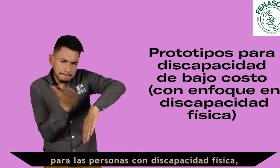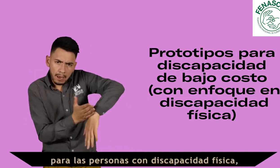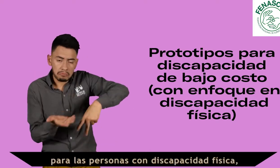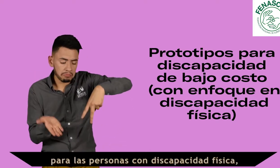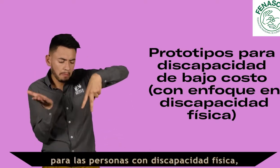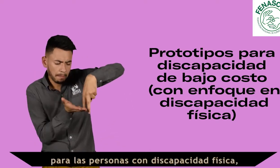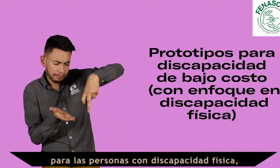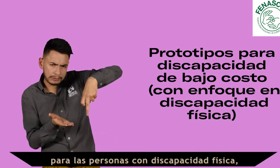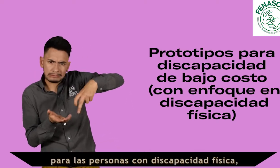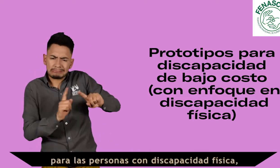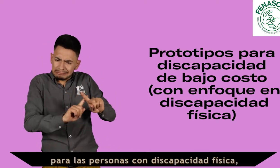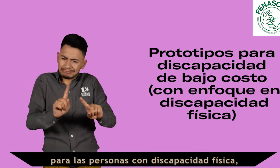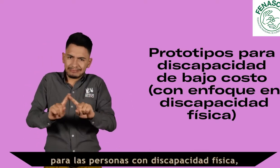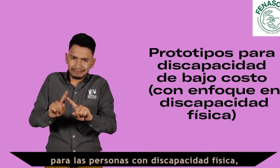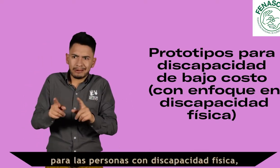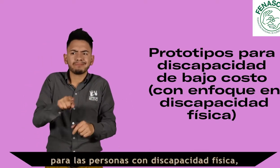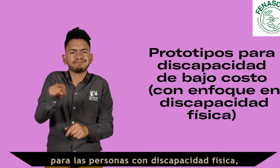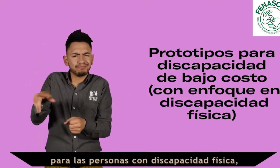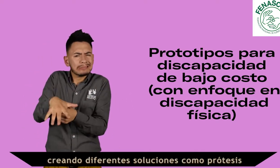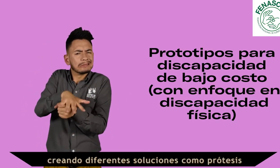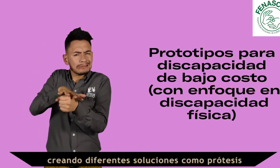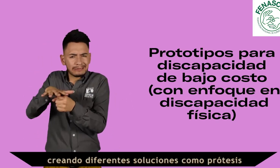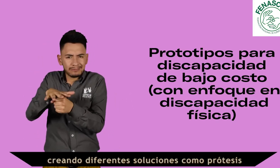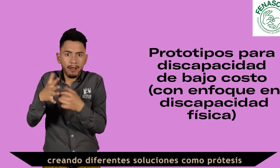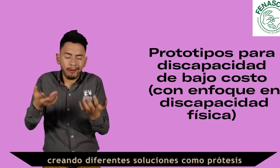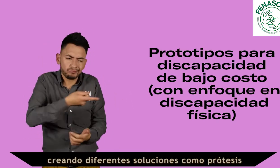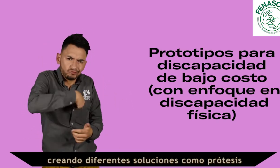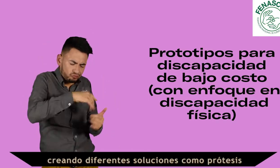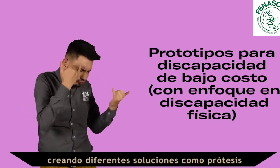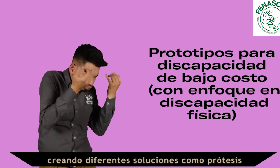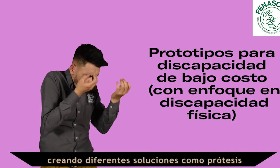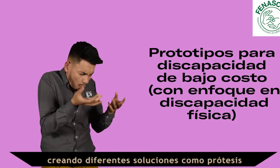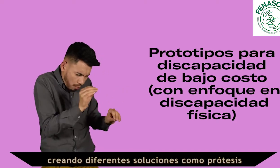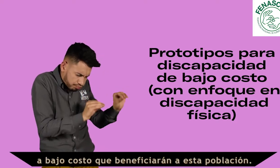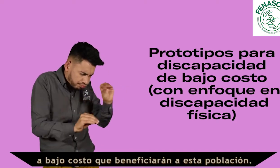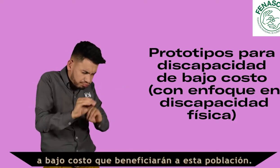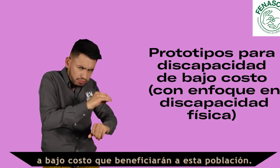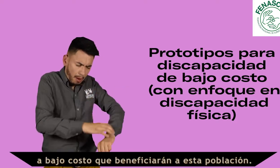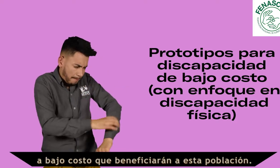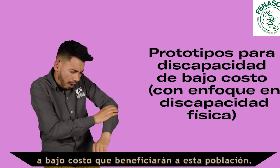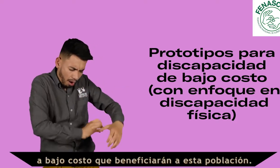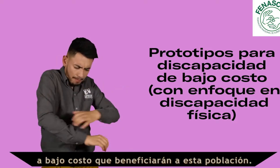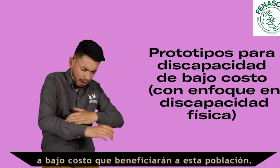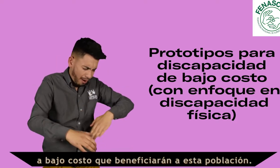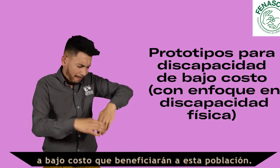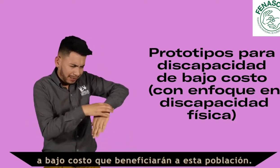con discapacidad física, creando diferentes soluciones como prótesis a bajo costo que beneficiarán a esta